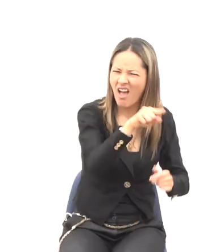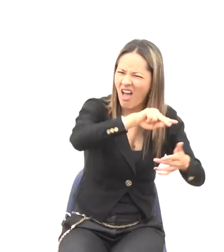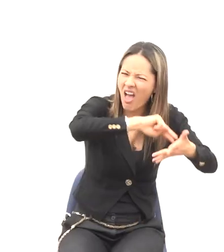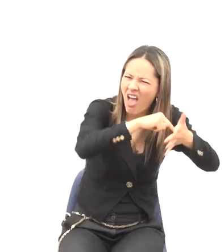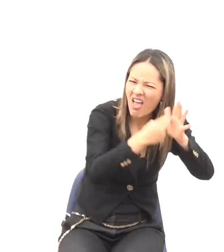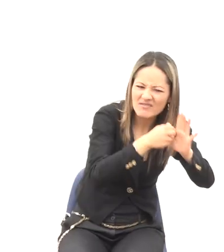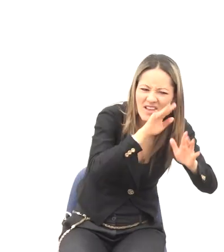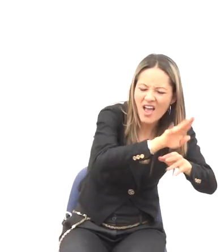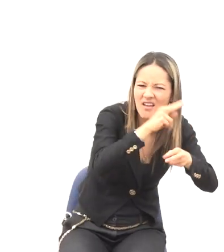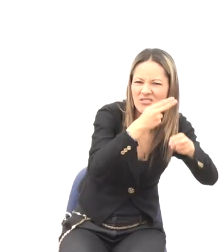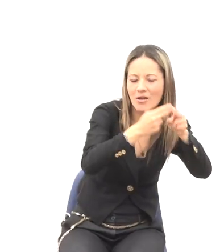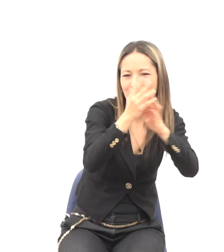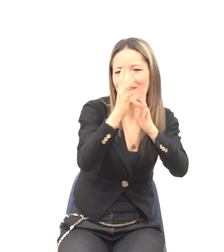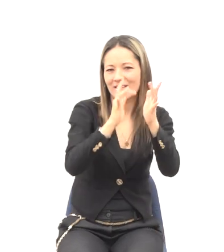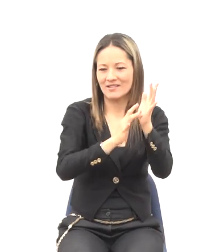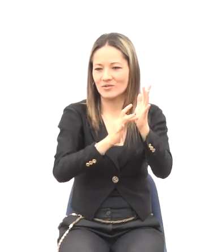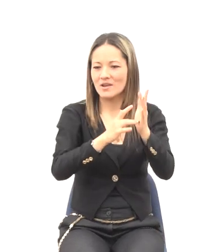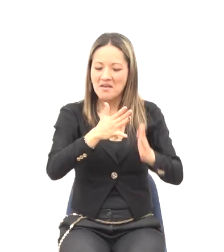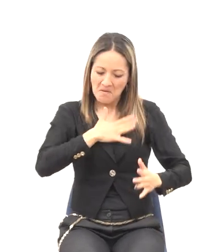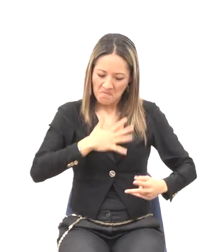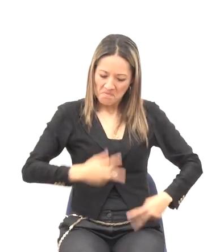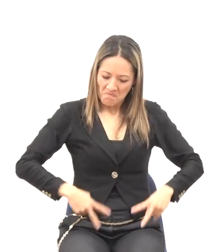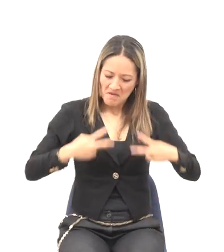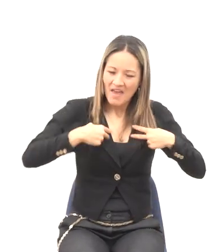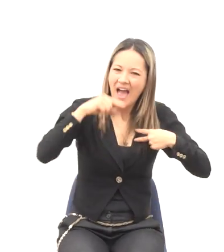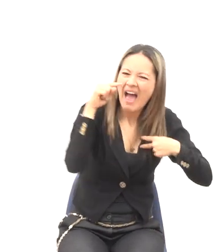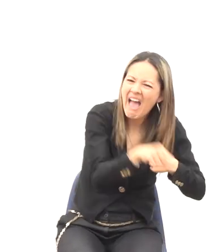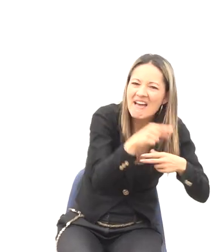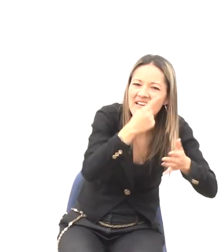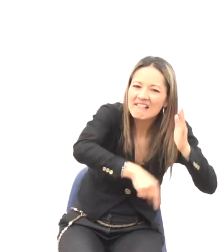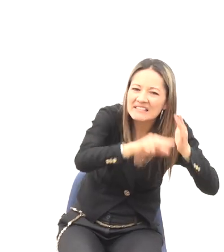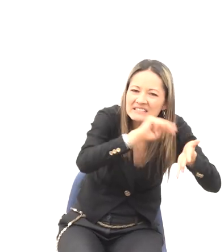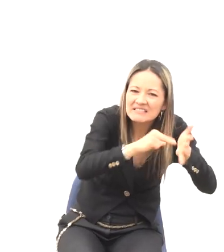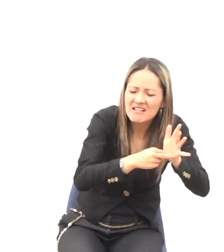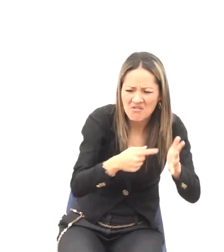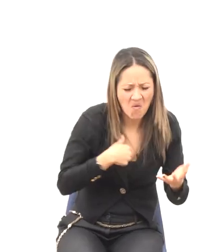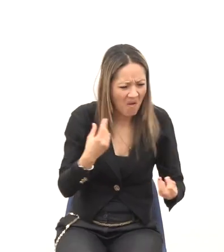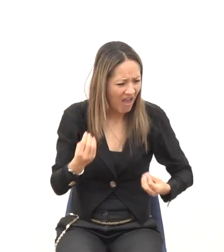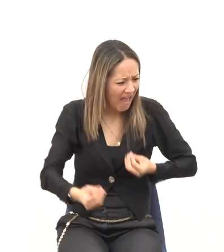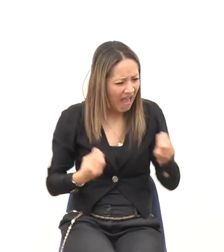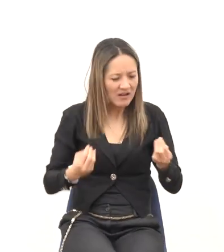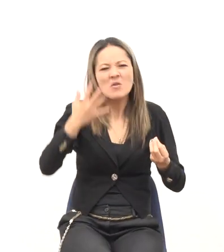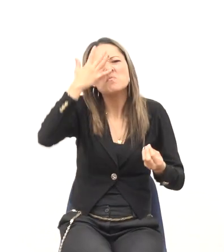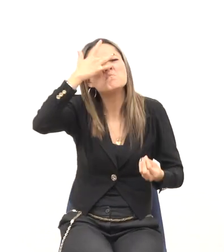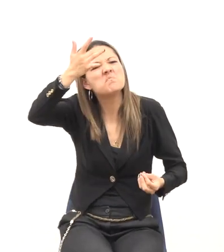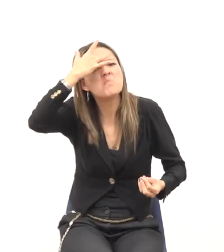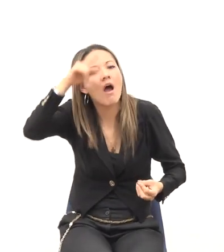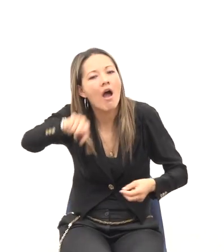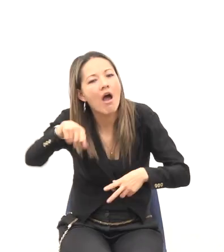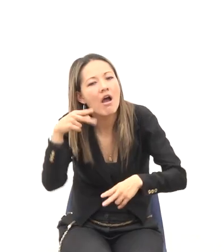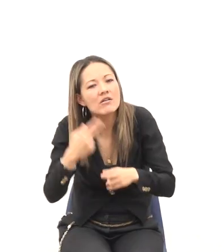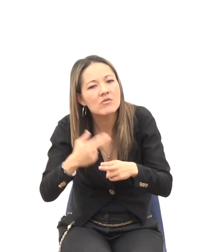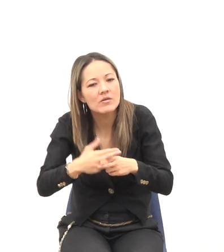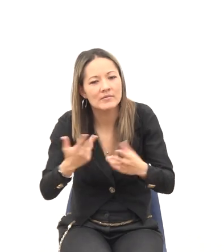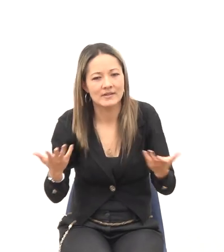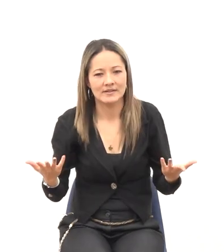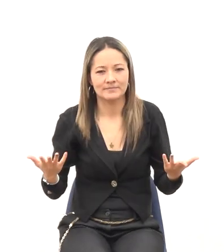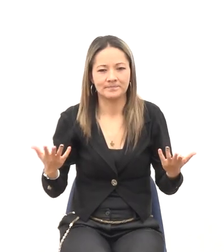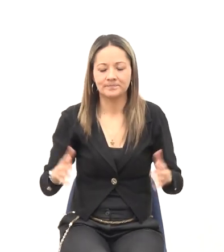nombre? ¿Qué significa Para mi vida? ¿Yo qué tengo Que hacer? O sea ¿Por qué ese nombre? Entonces Únicamente voy a